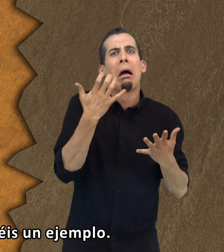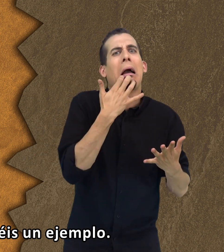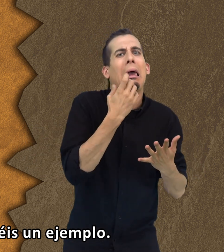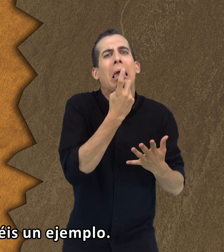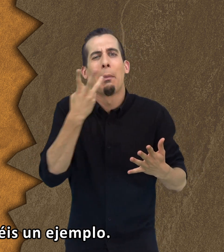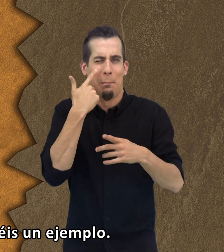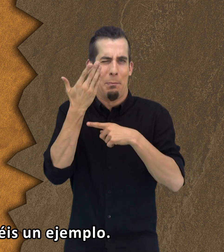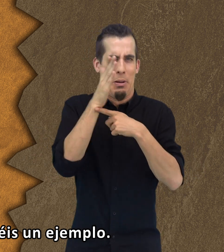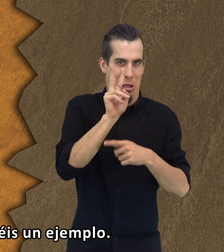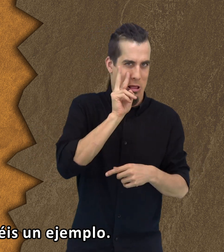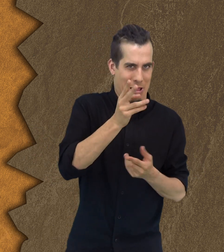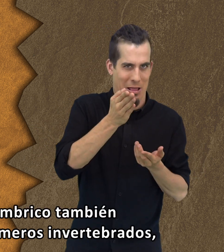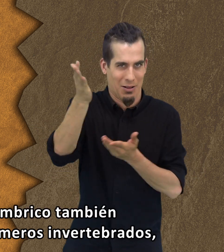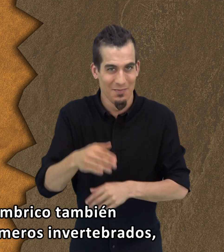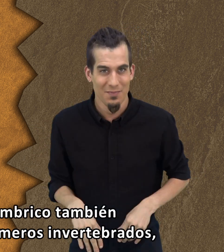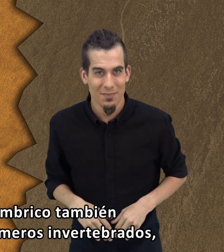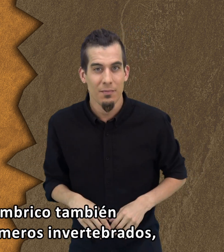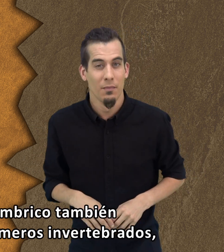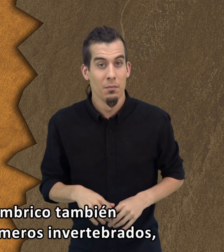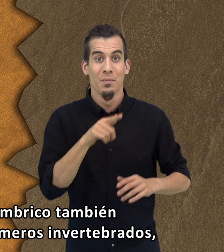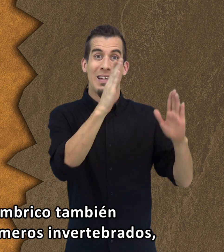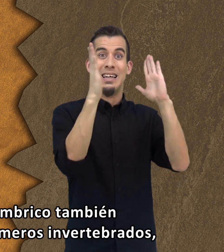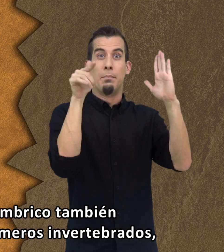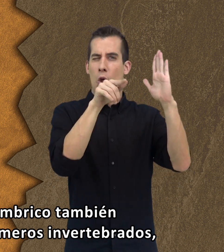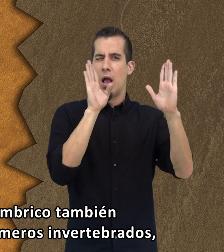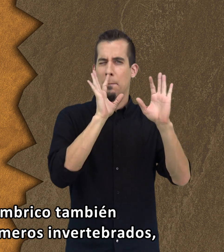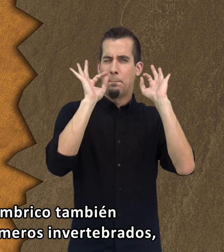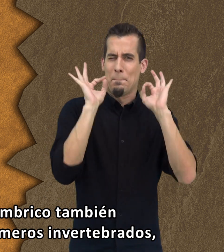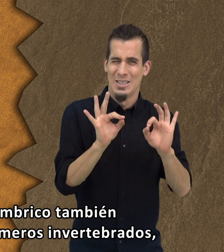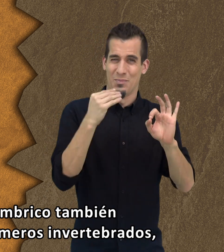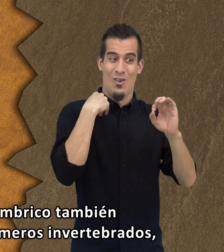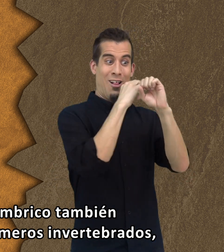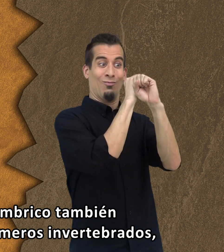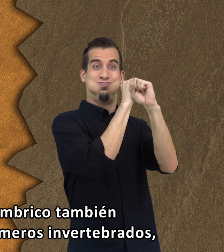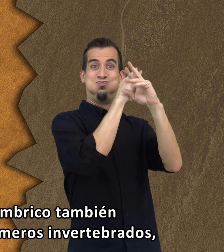En el precámbrico también aparecen los primeros invertebrados,